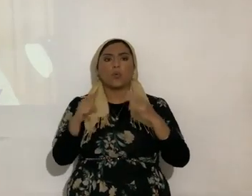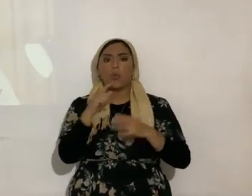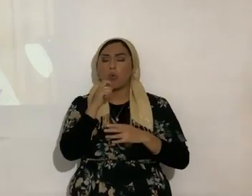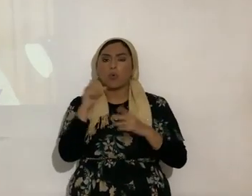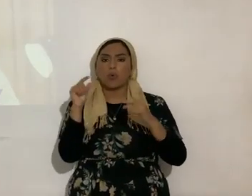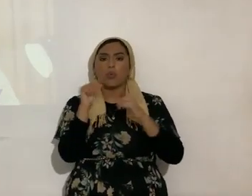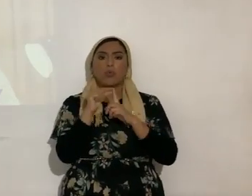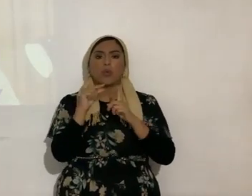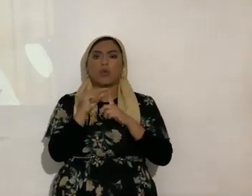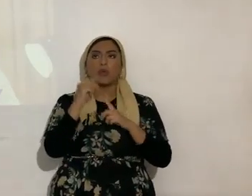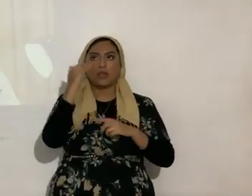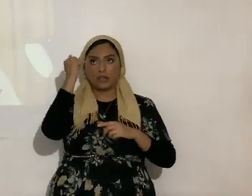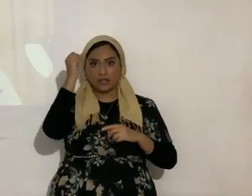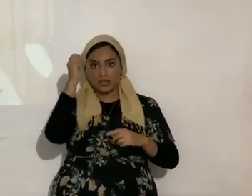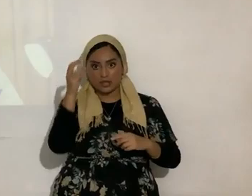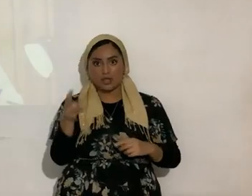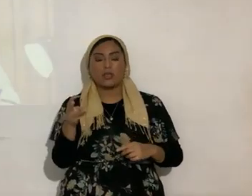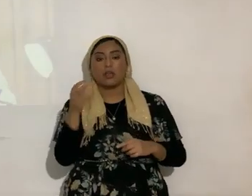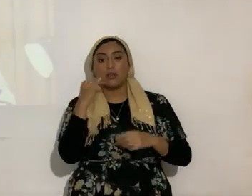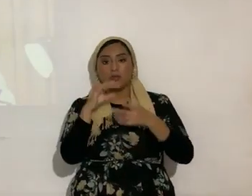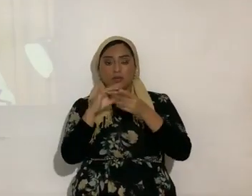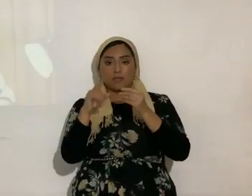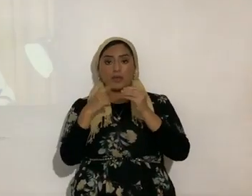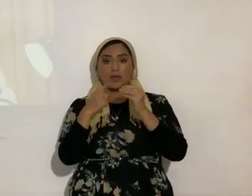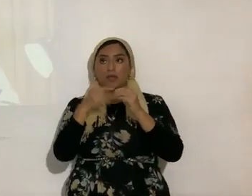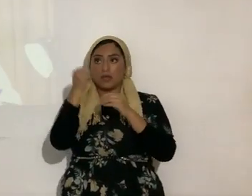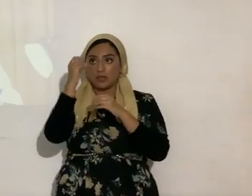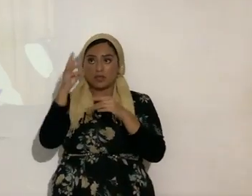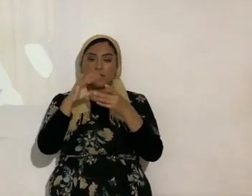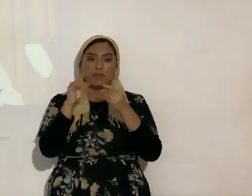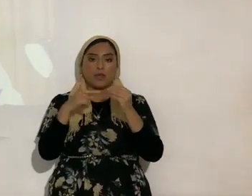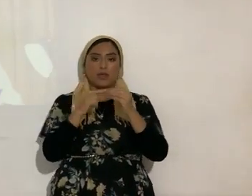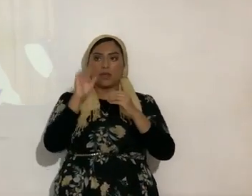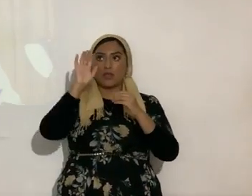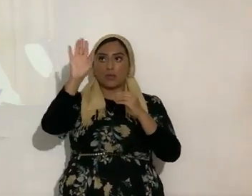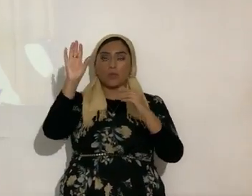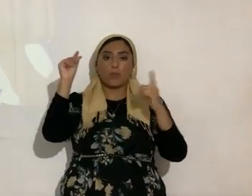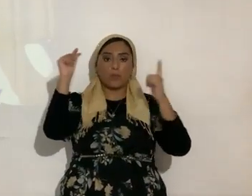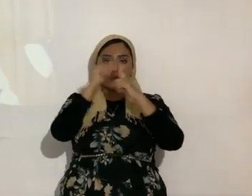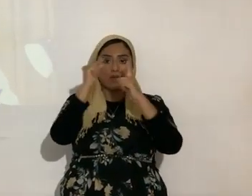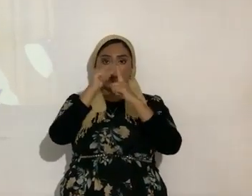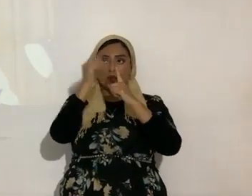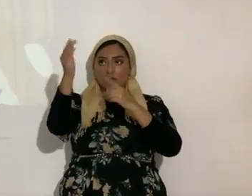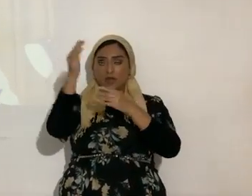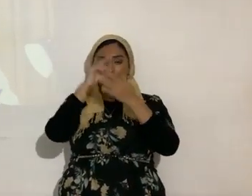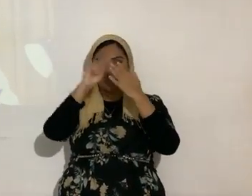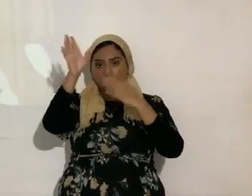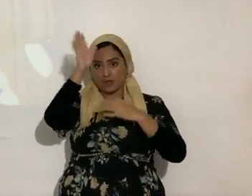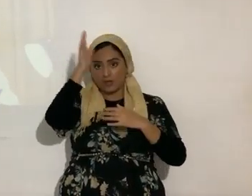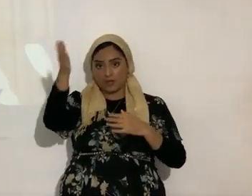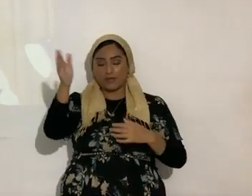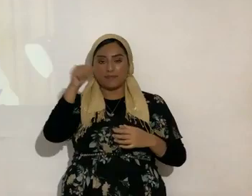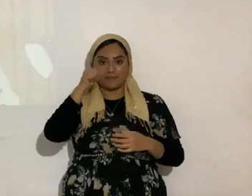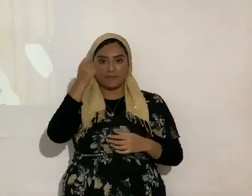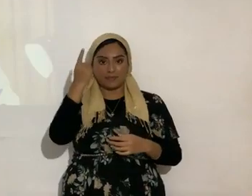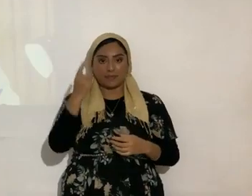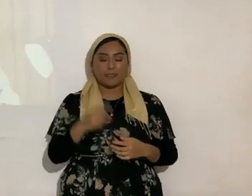Yasua y si hablamos de Yasua estamos hablando de la palabra del eterno ¿sí se entiende? sí y entonces